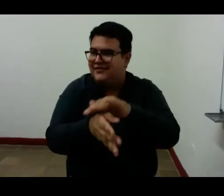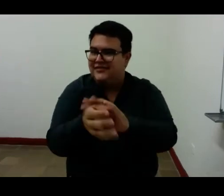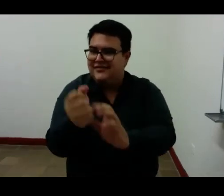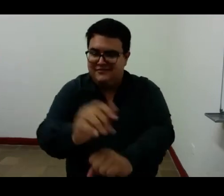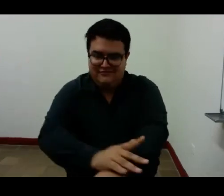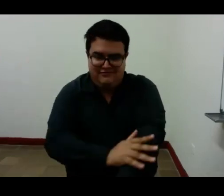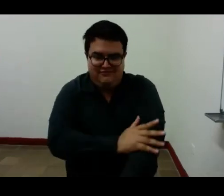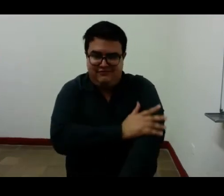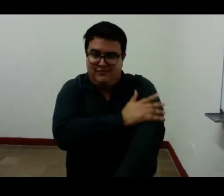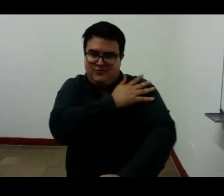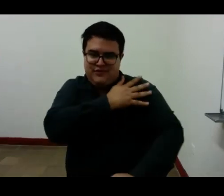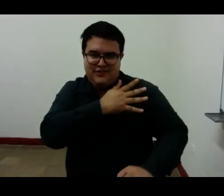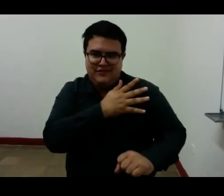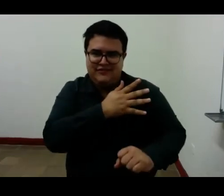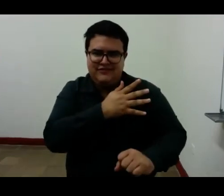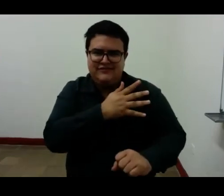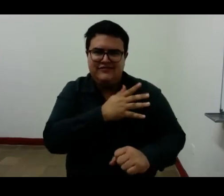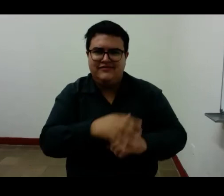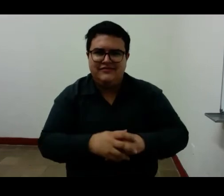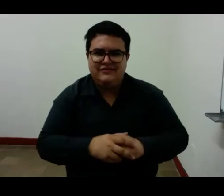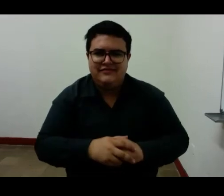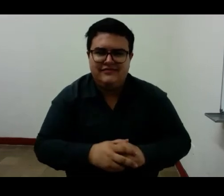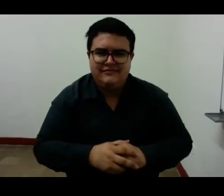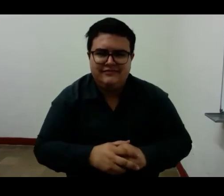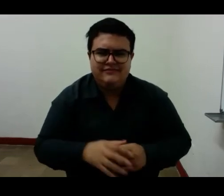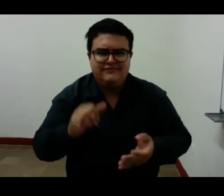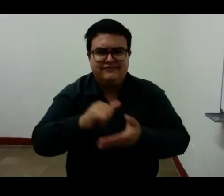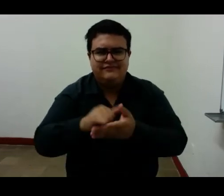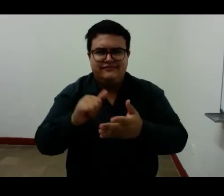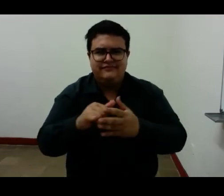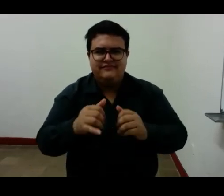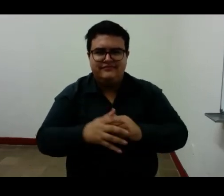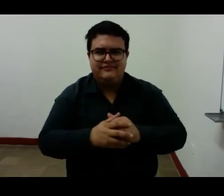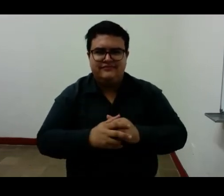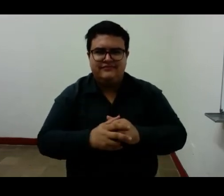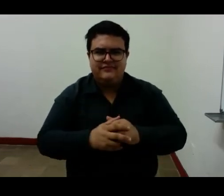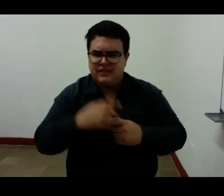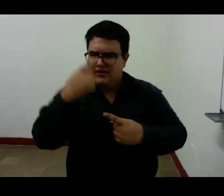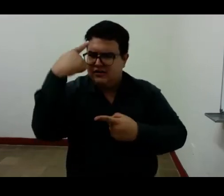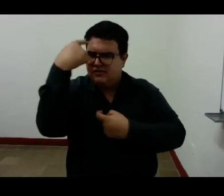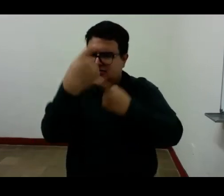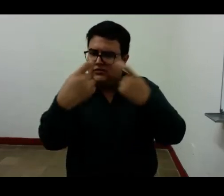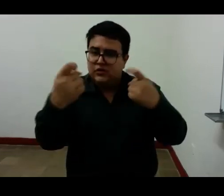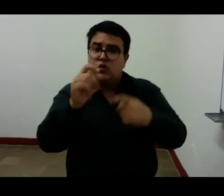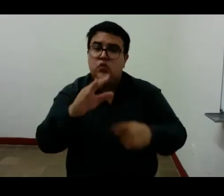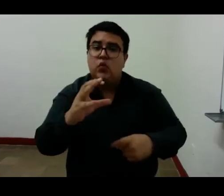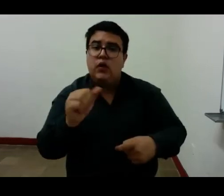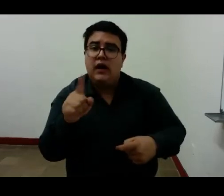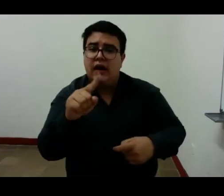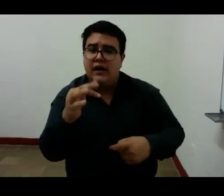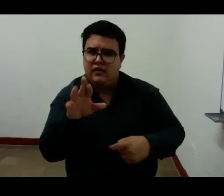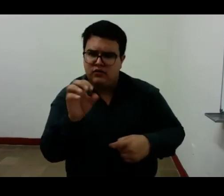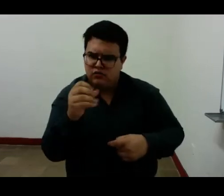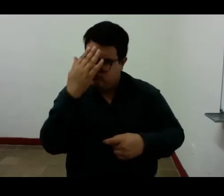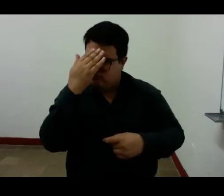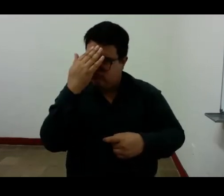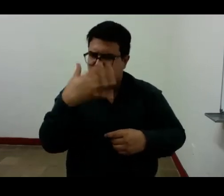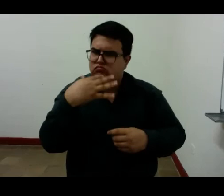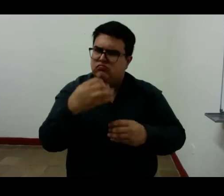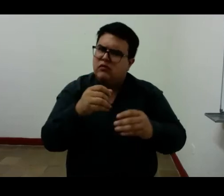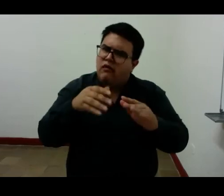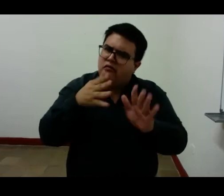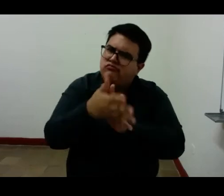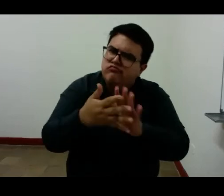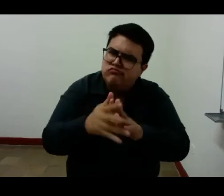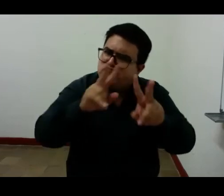y la duda marítima de Álvaro de Campos puede descubrirse puede